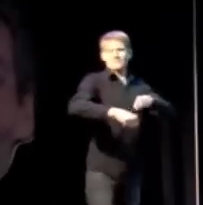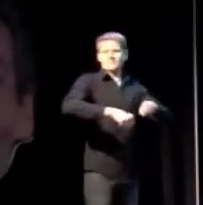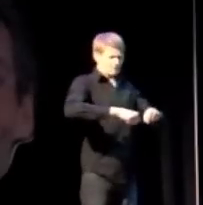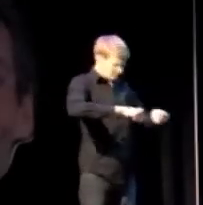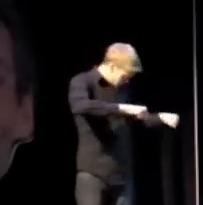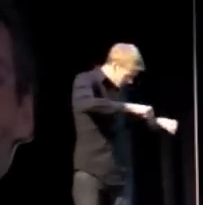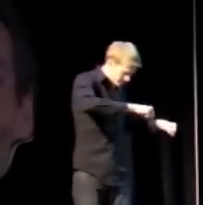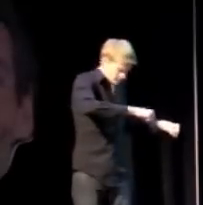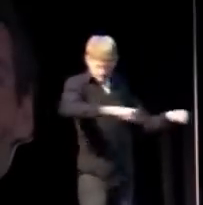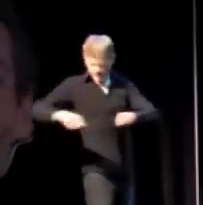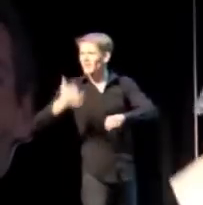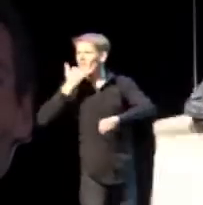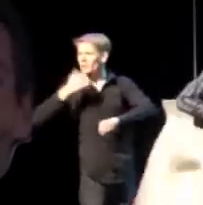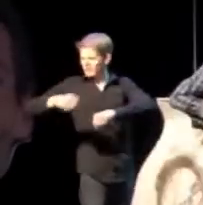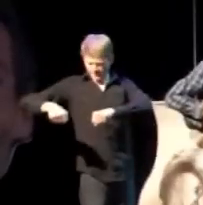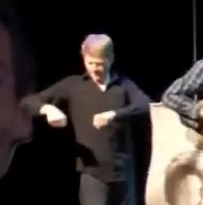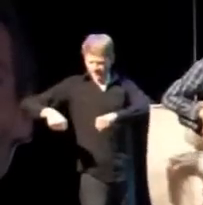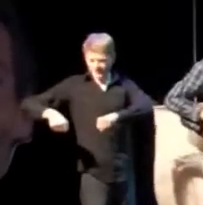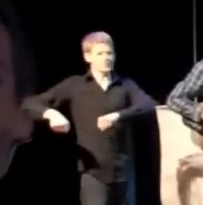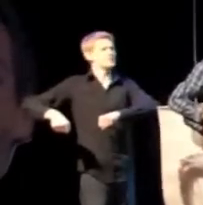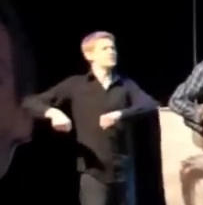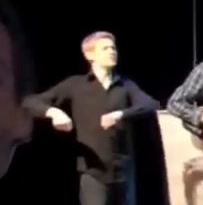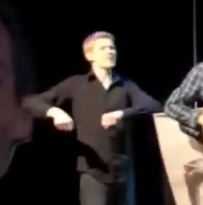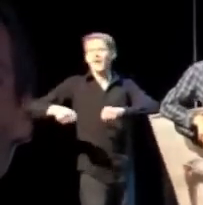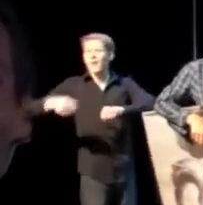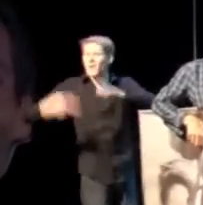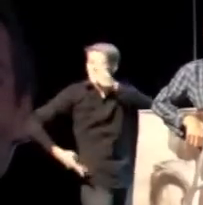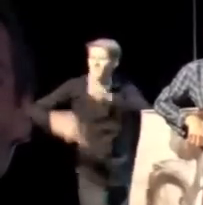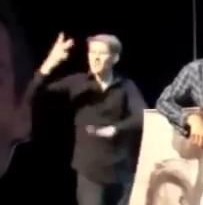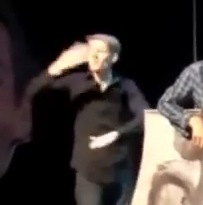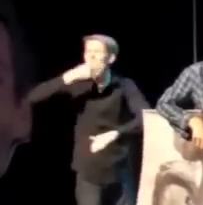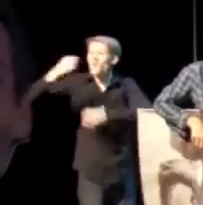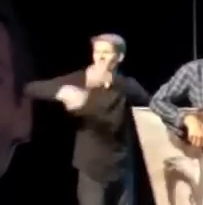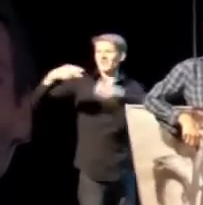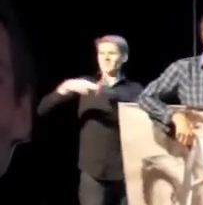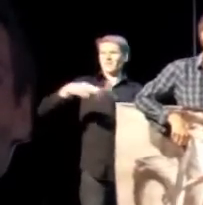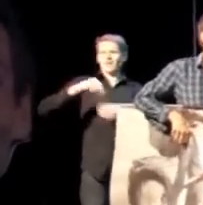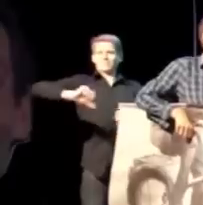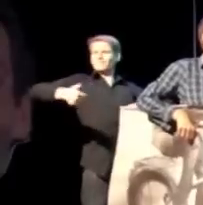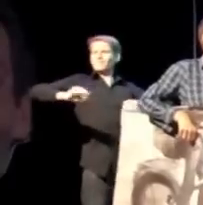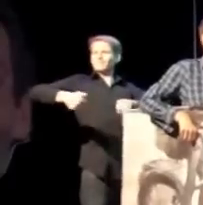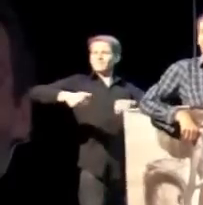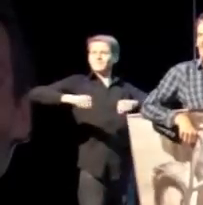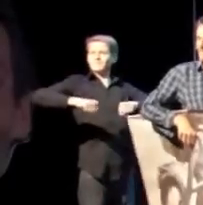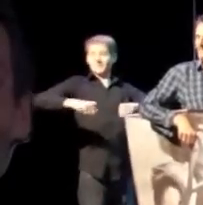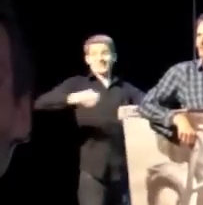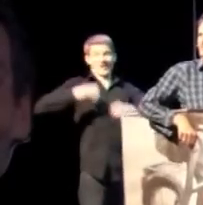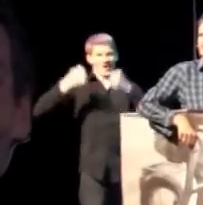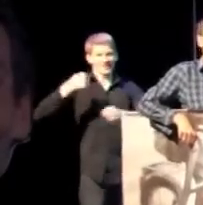De allermooiste fiets die er bestaat. Ik kan al fietsen.